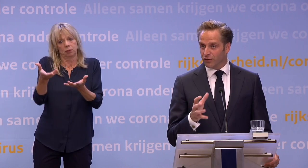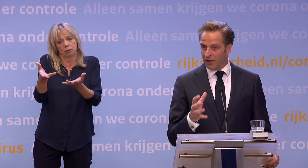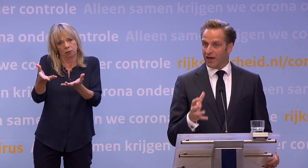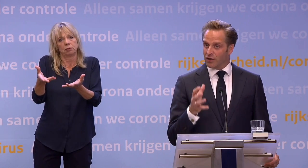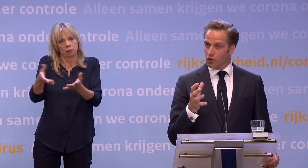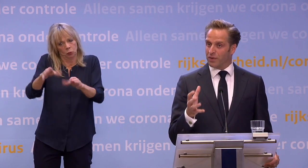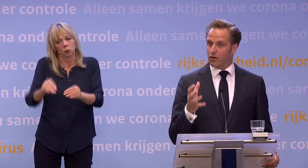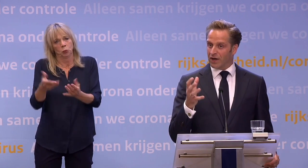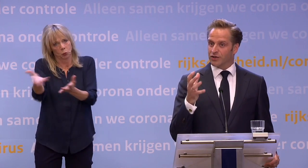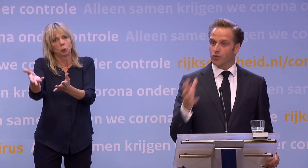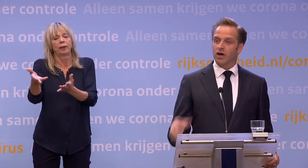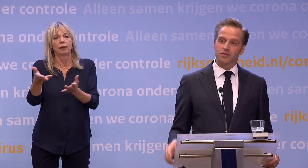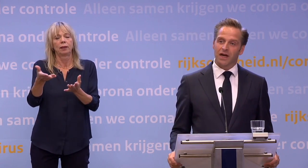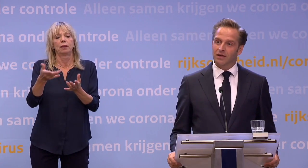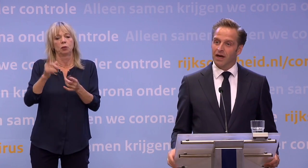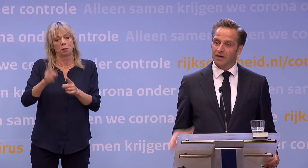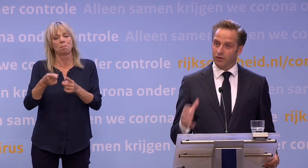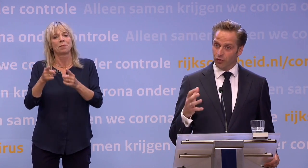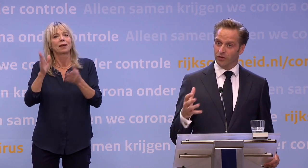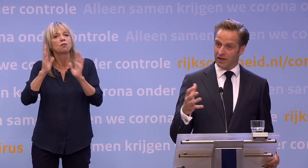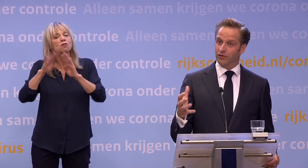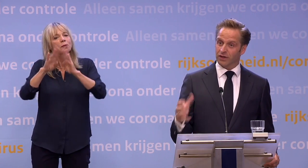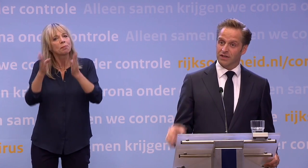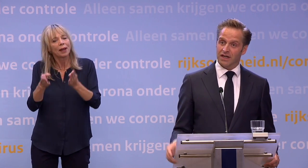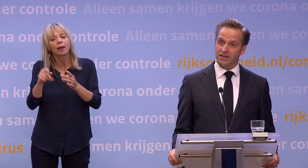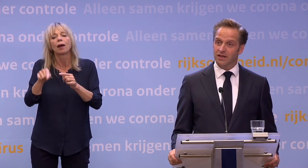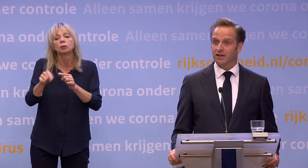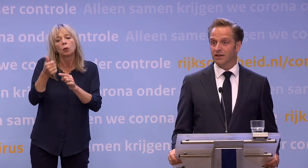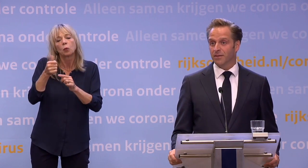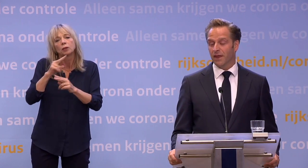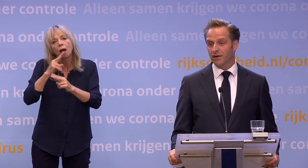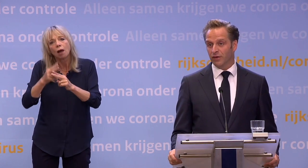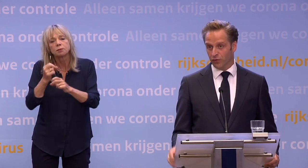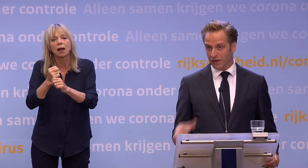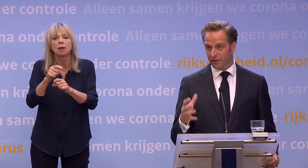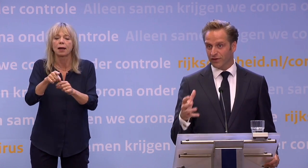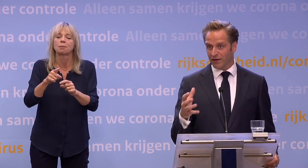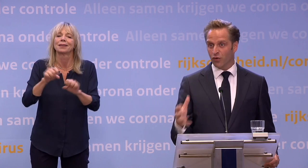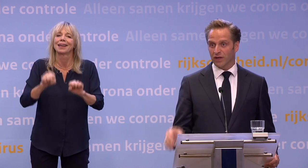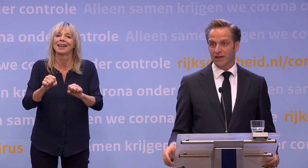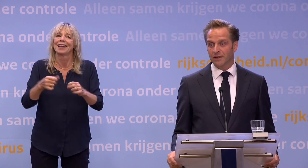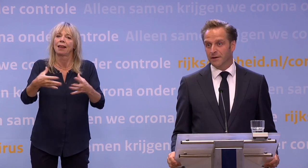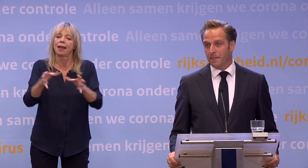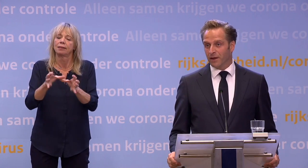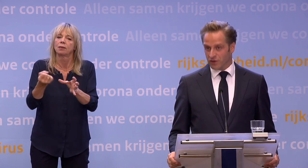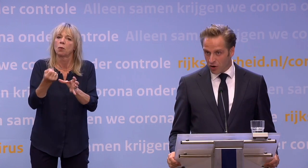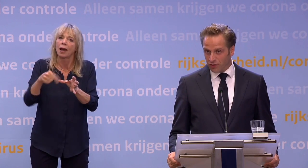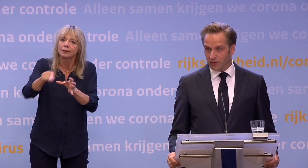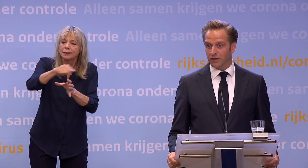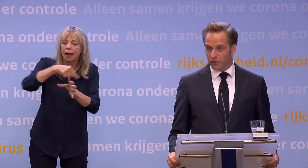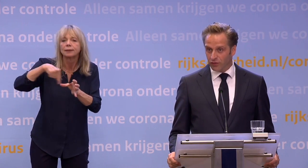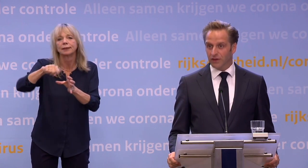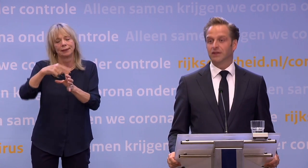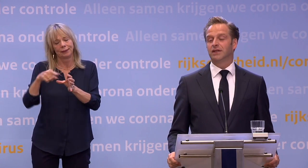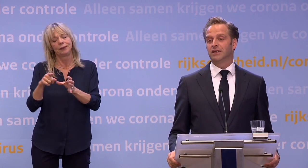zorgen dat verpleeghuizen ook per locatie goede afspraken maken... ...met hun cliëntenorganisatie, hun cliëntenvertegenwoordiging. Dat is